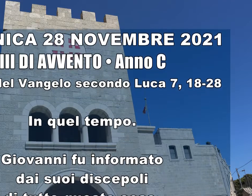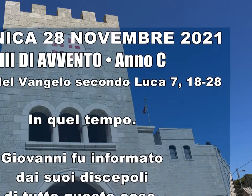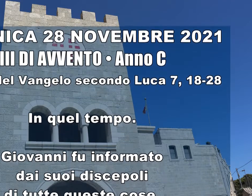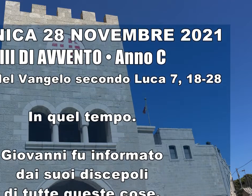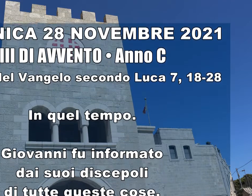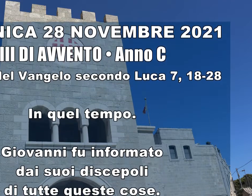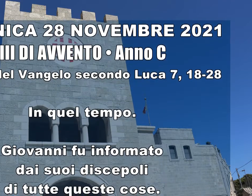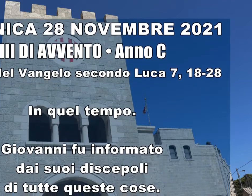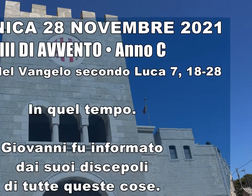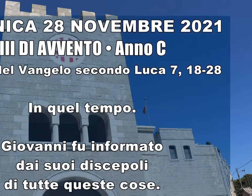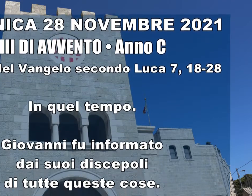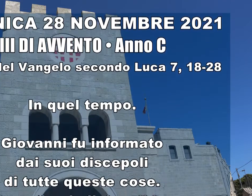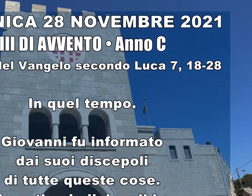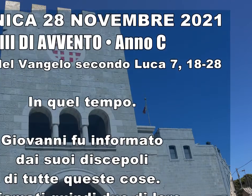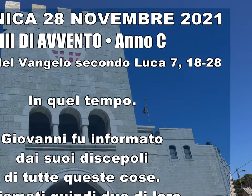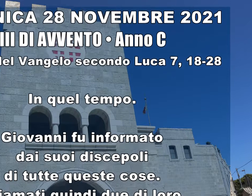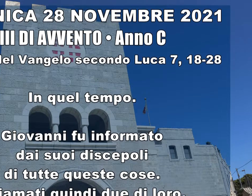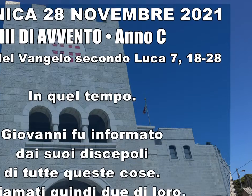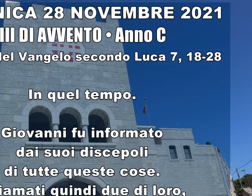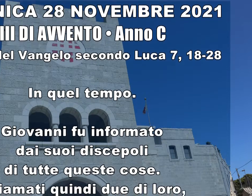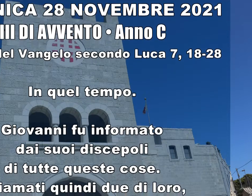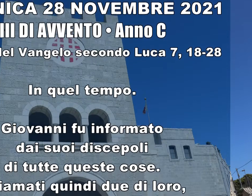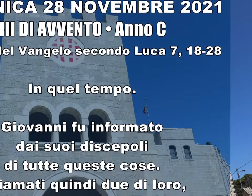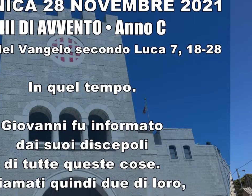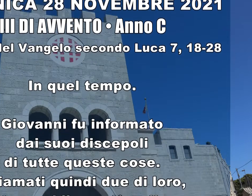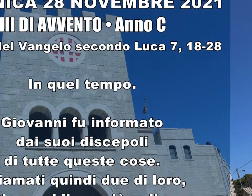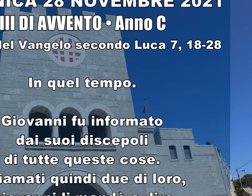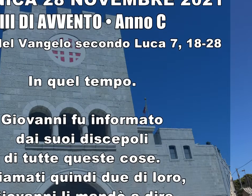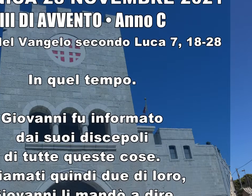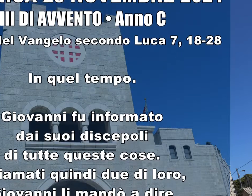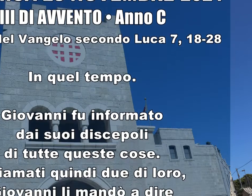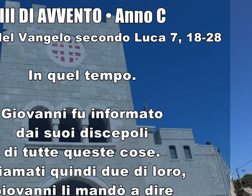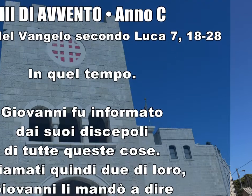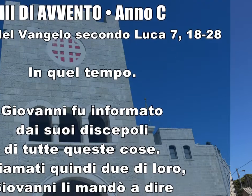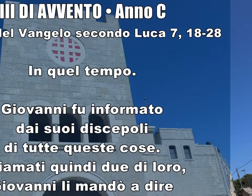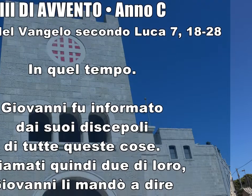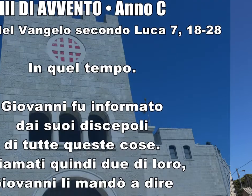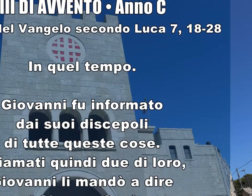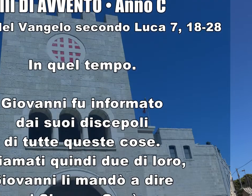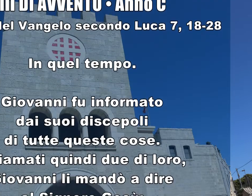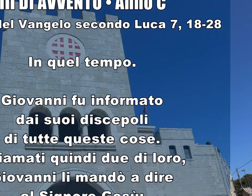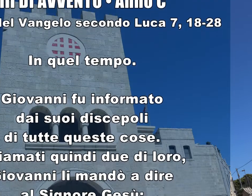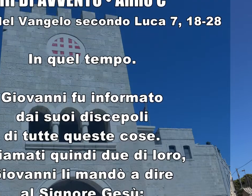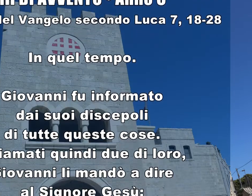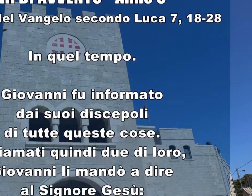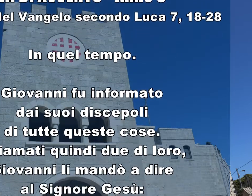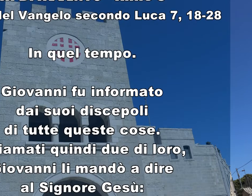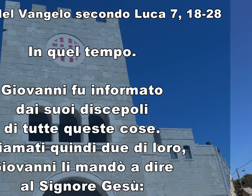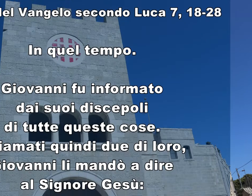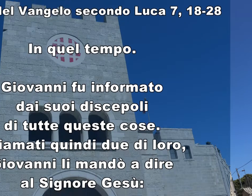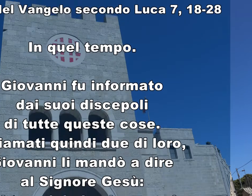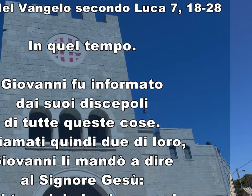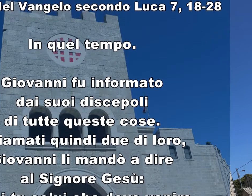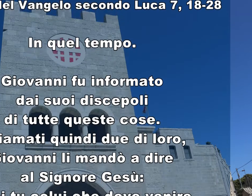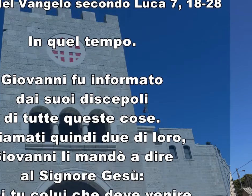tutte queste cose. Chiamati quindi due di loro, Giovanni li mandò a dire al Signore Sei tu